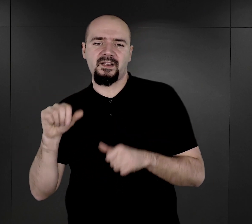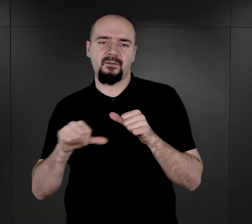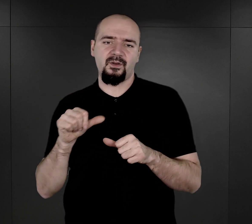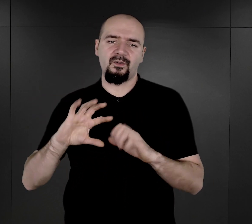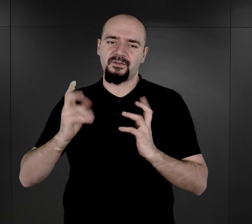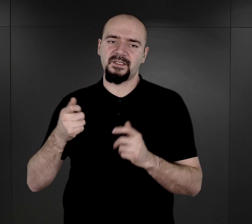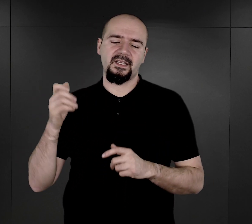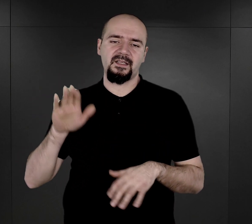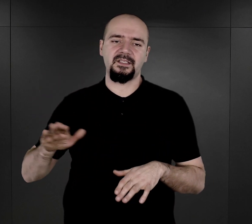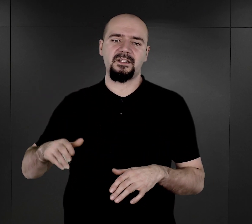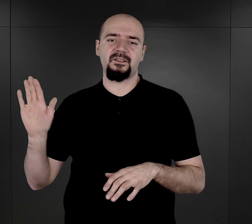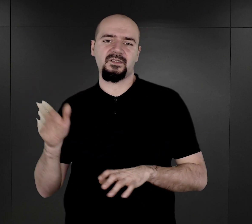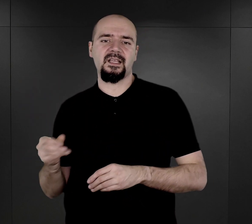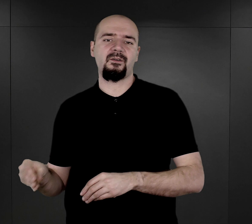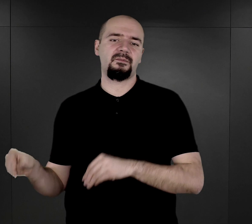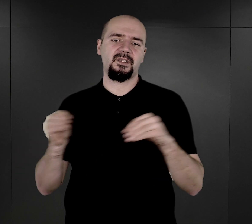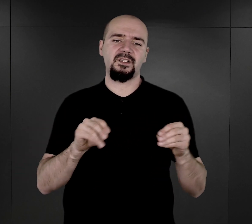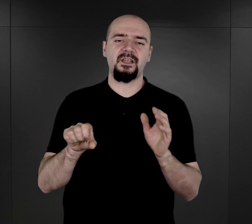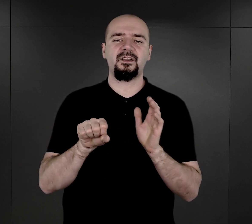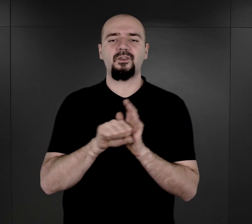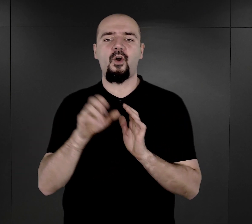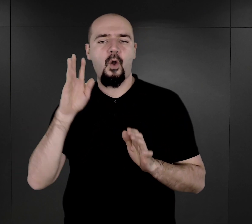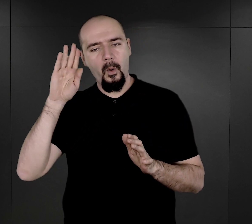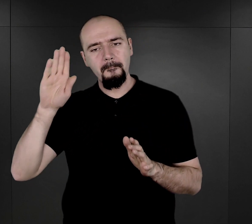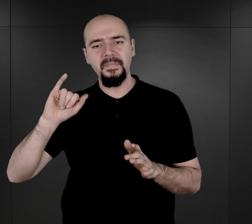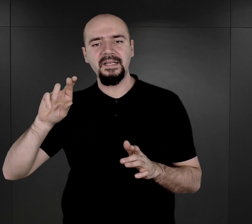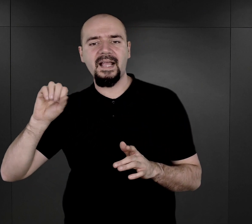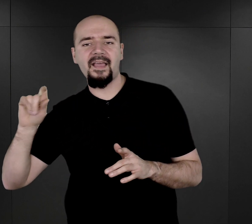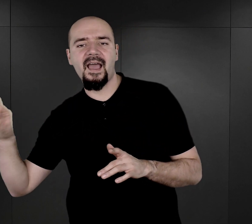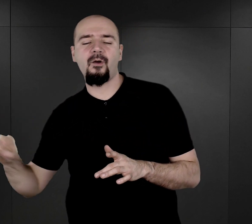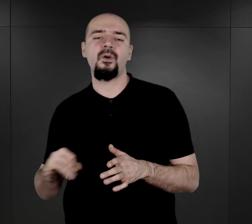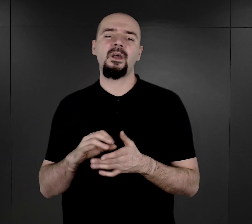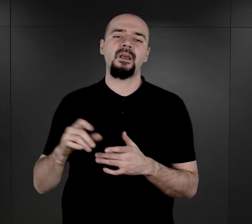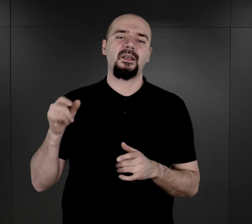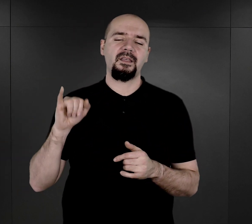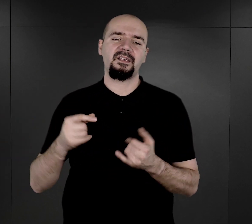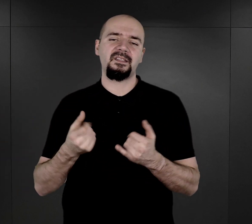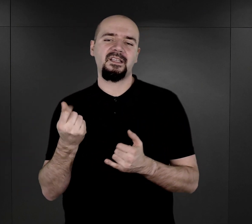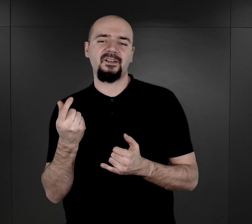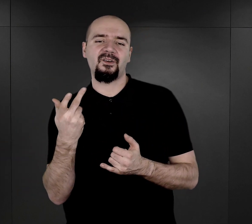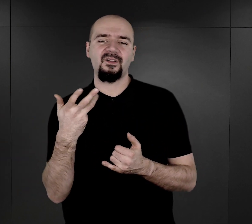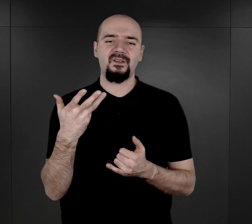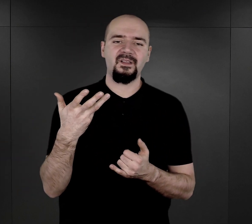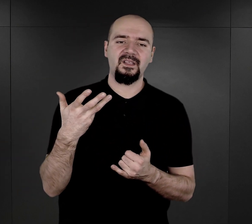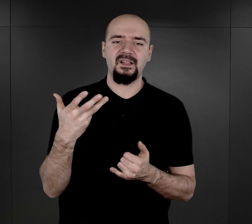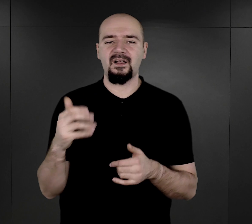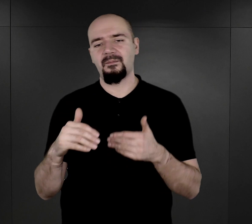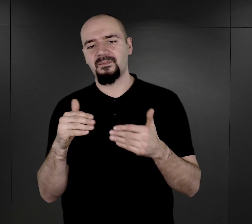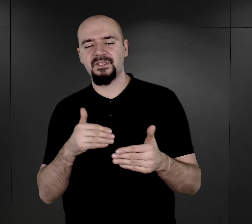zostały przeniesione do Birkenau, do obozu familijnego i tylko niektóre z nich, które przed likwidacją